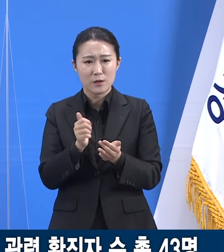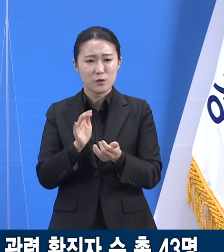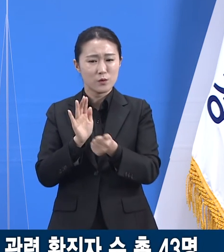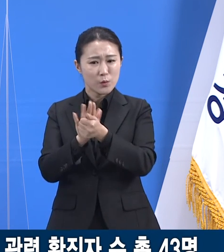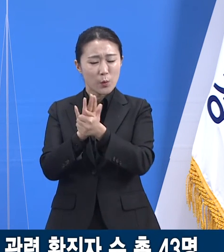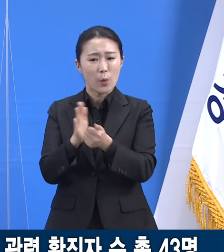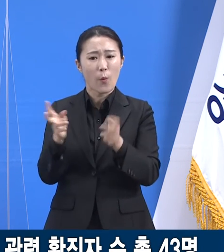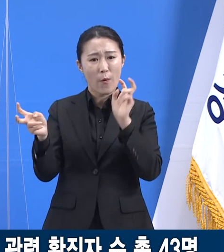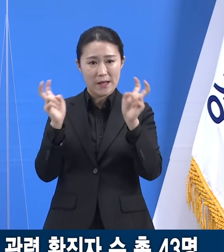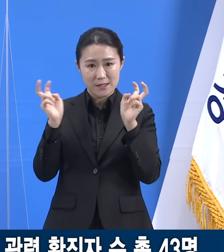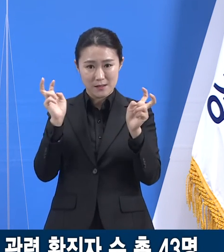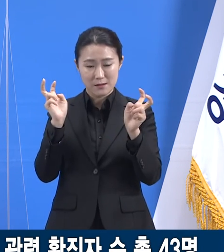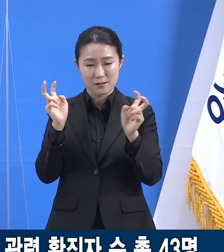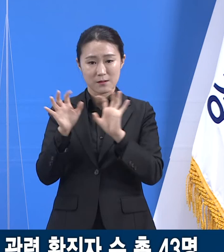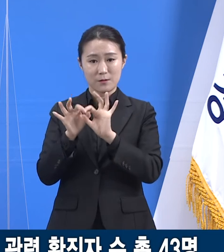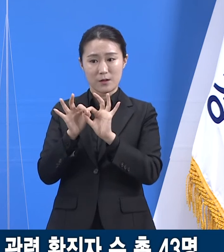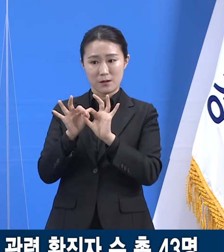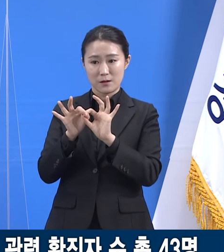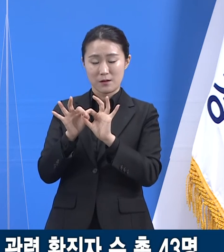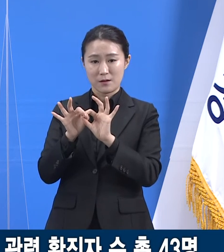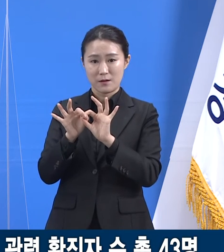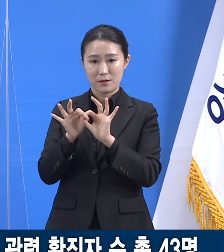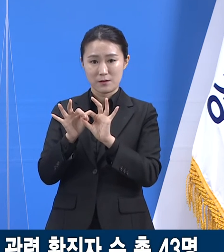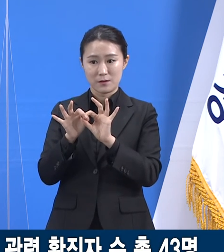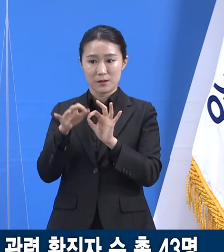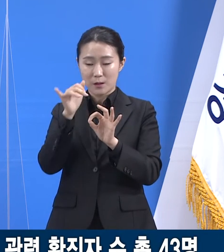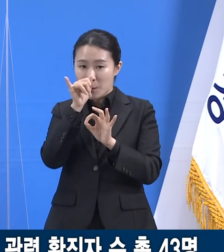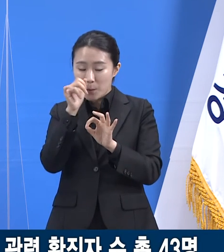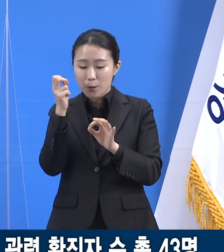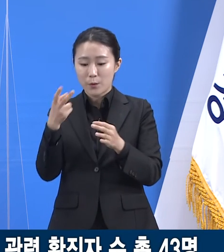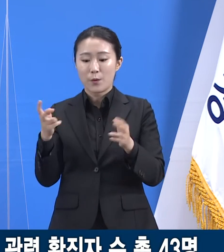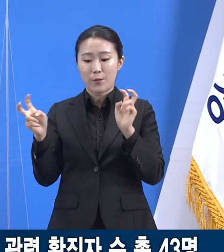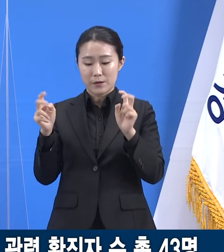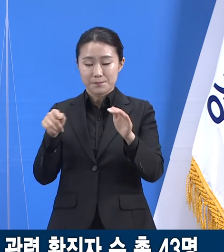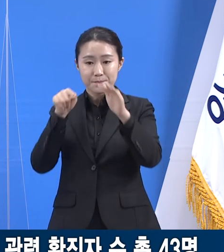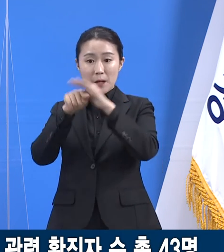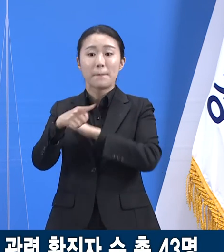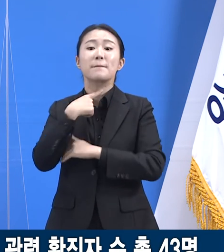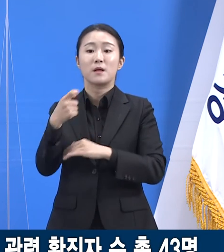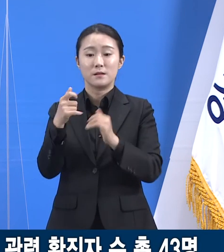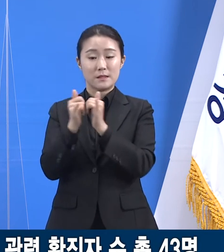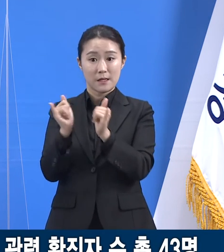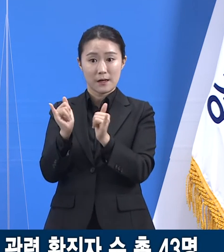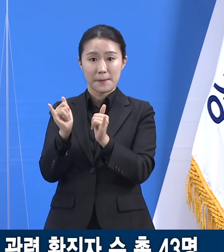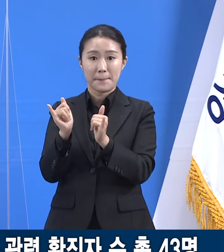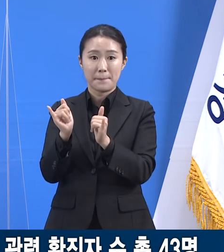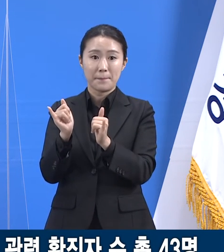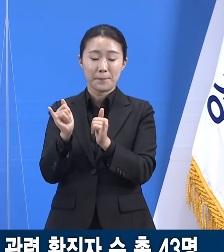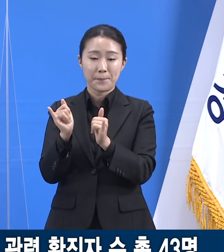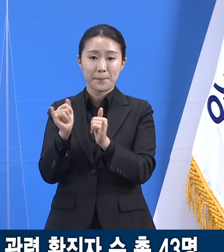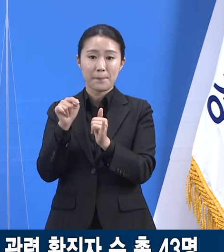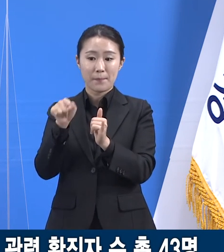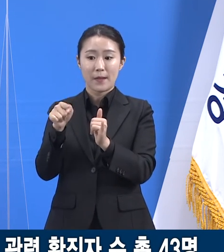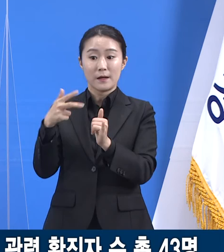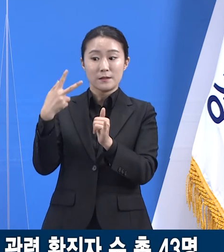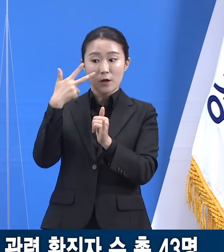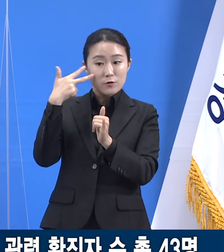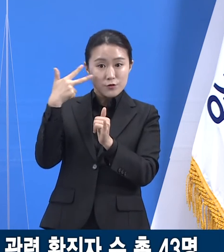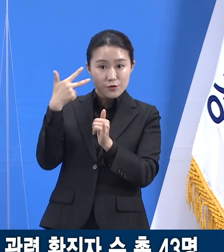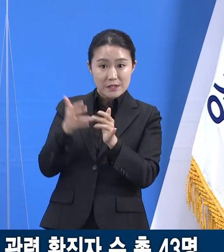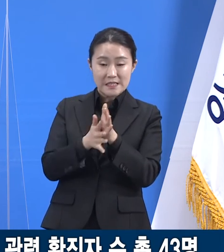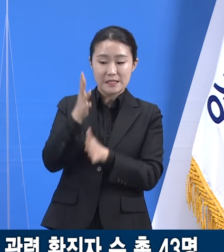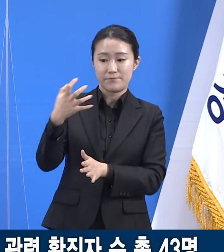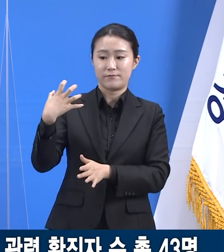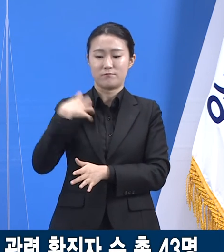23일까지 해당 인력사무소를 방문한 이력이 있는 노동자들에 대해 여주시에서 코로나19 진단검사